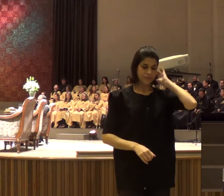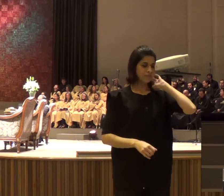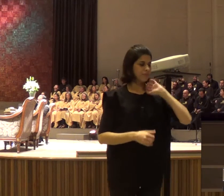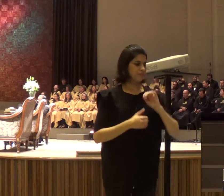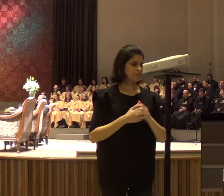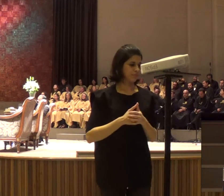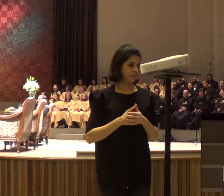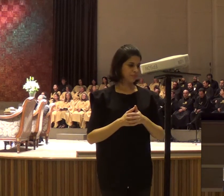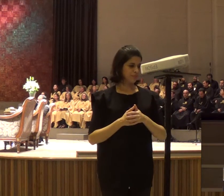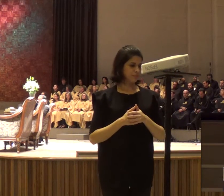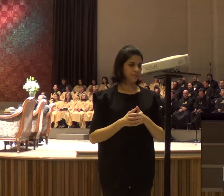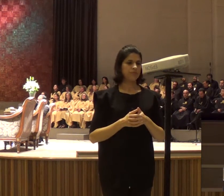terceira não, quarta,